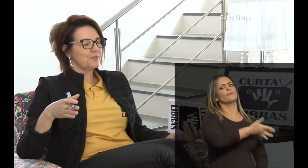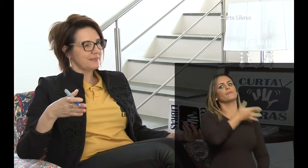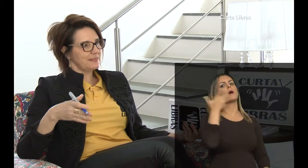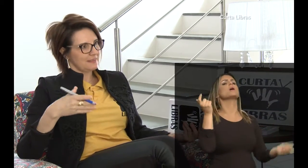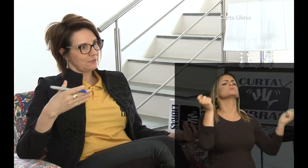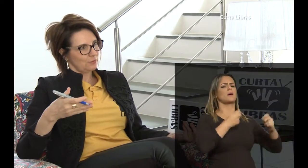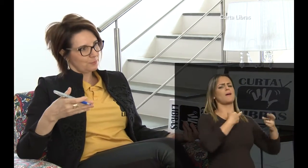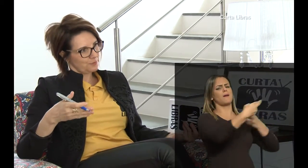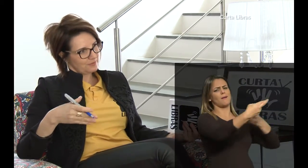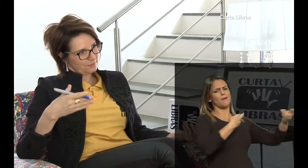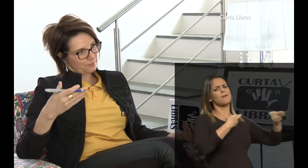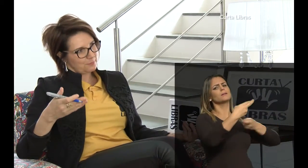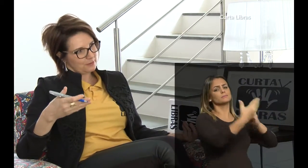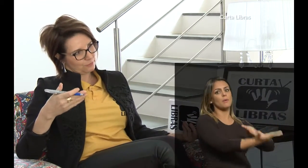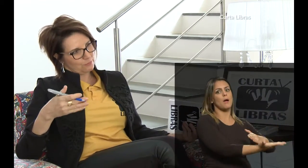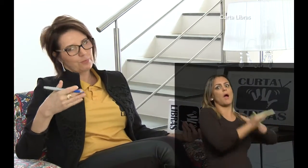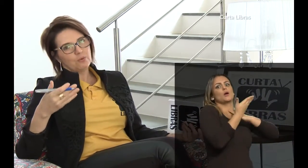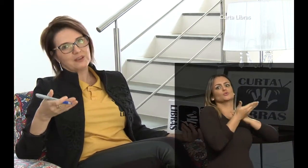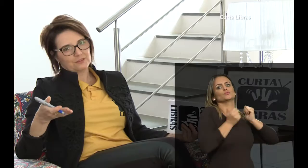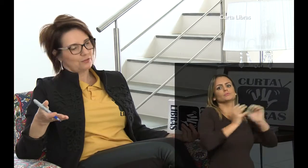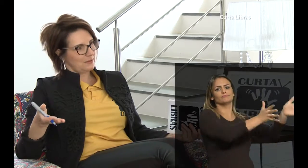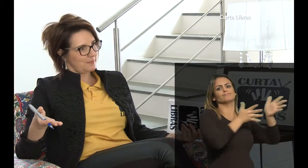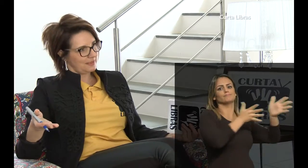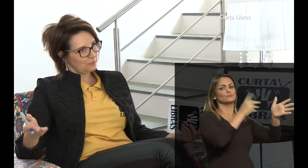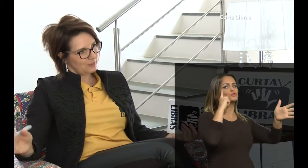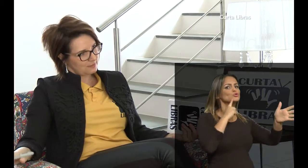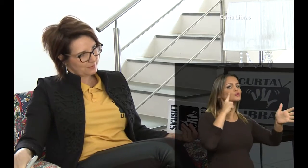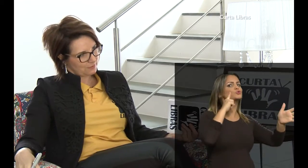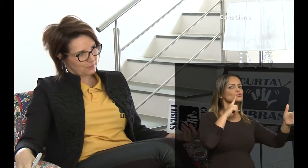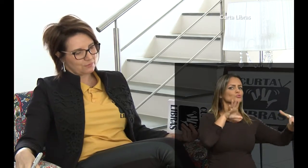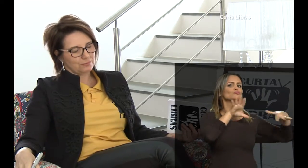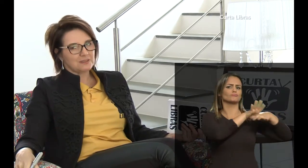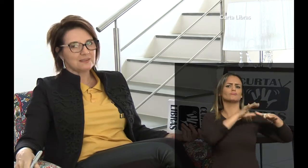facilitador para o desenvolvimento de um bom relacionamento entre pessoas surdas?